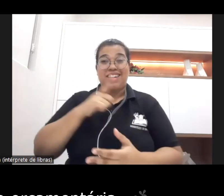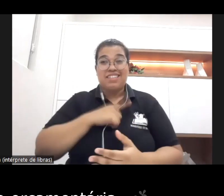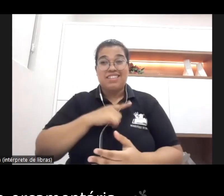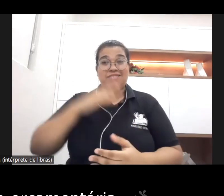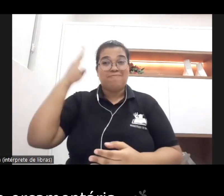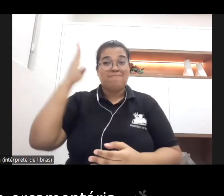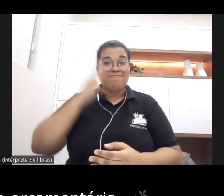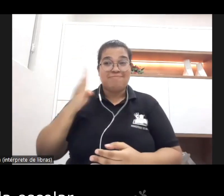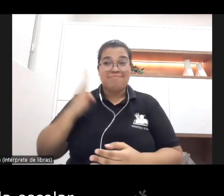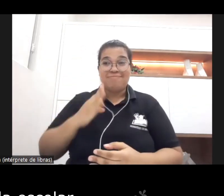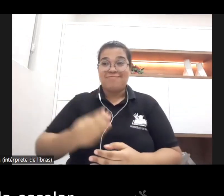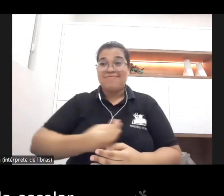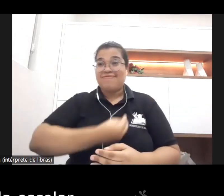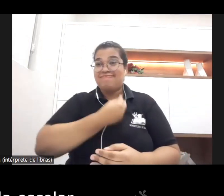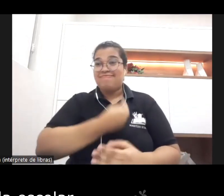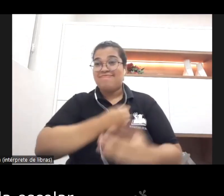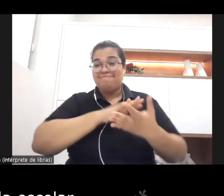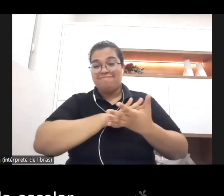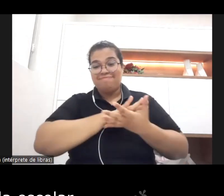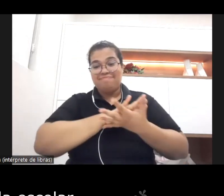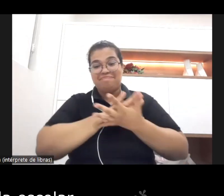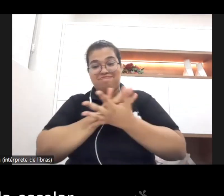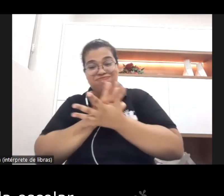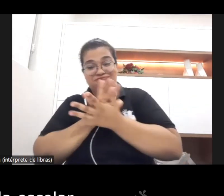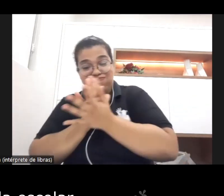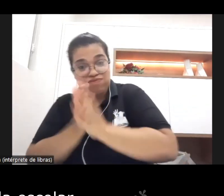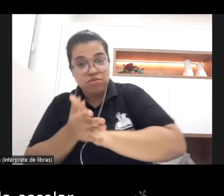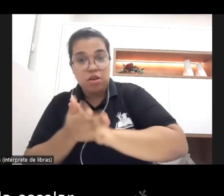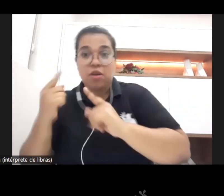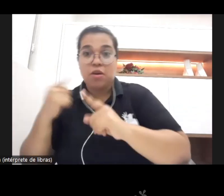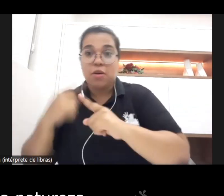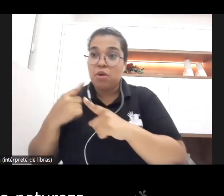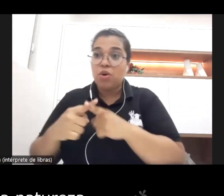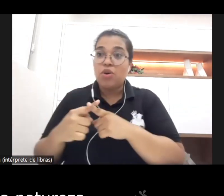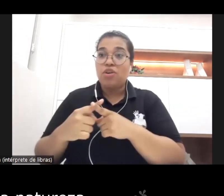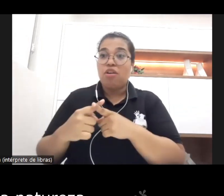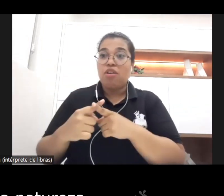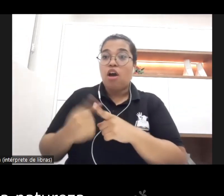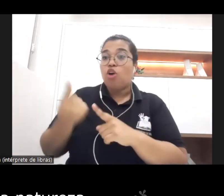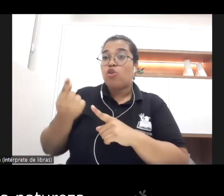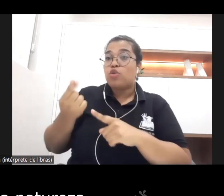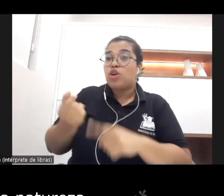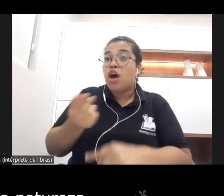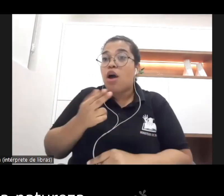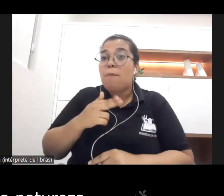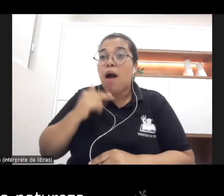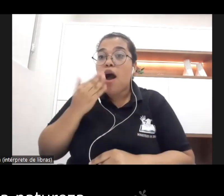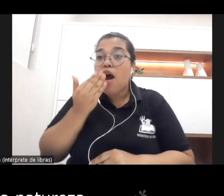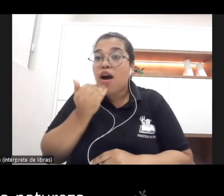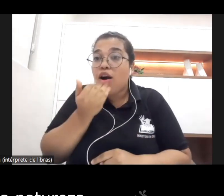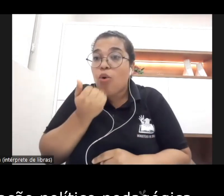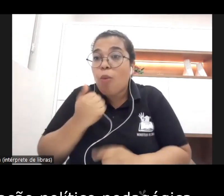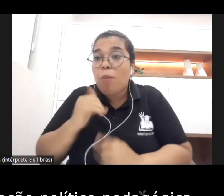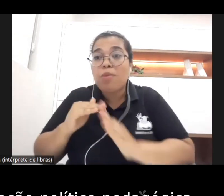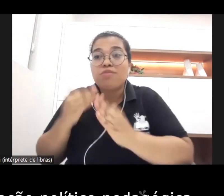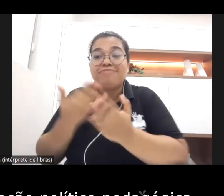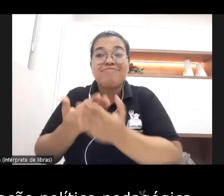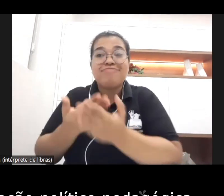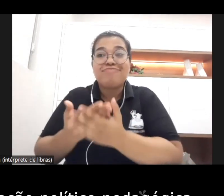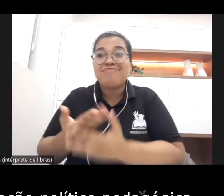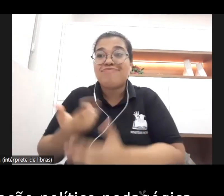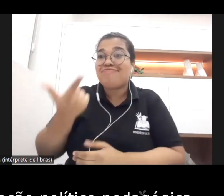previsão orçamentária para a merenda escolar reconhecermos a natureza e a